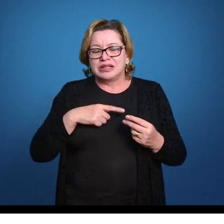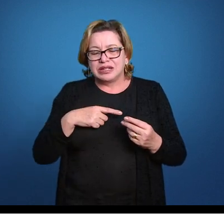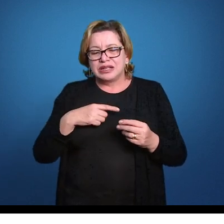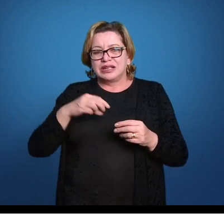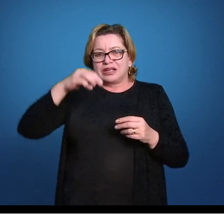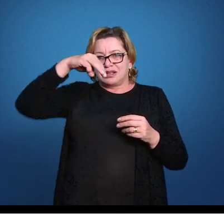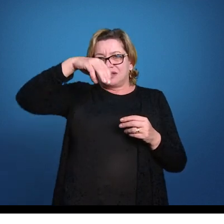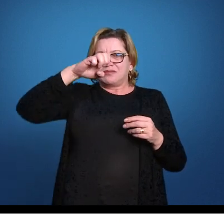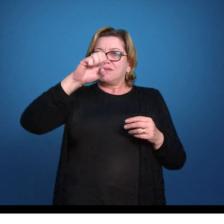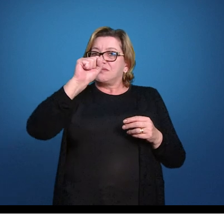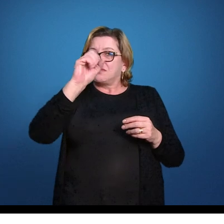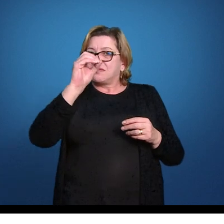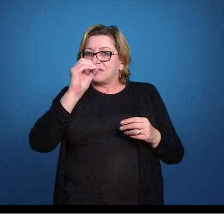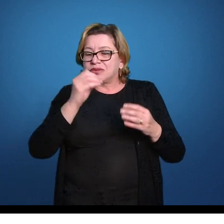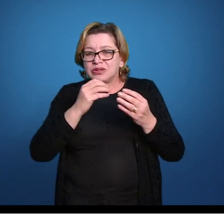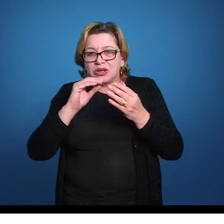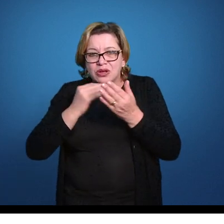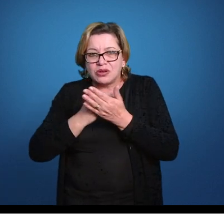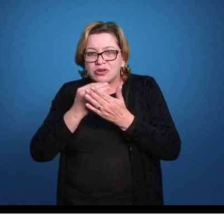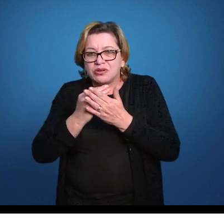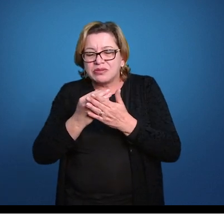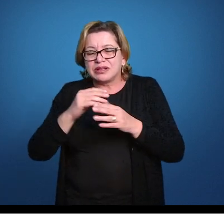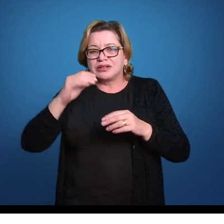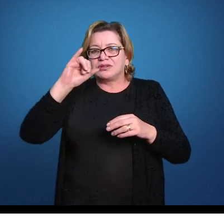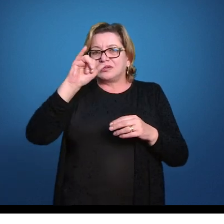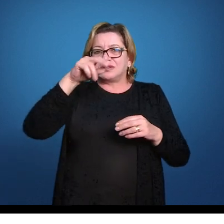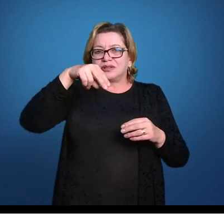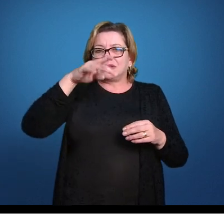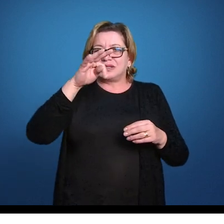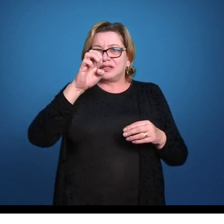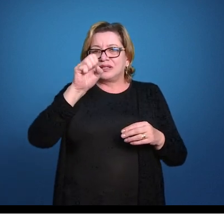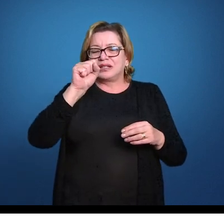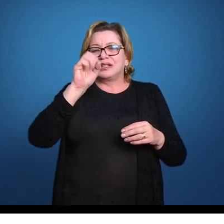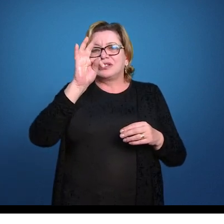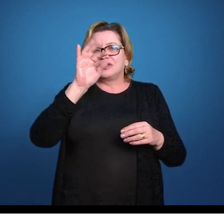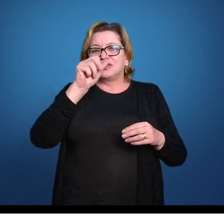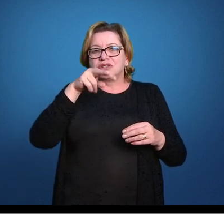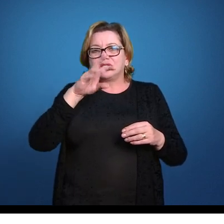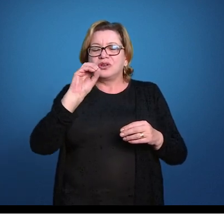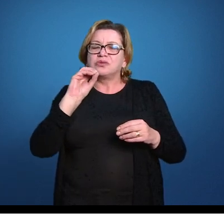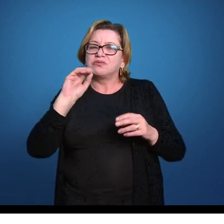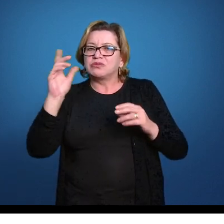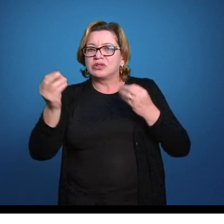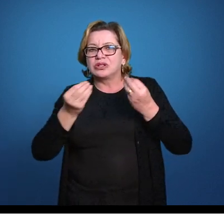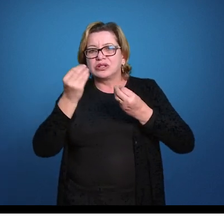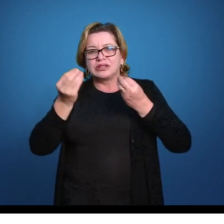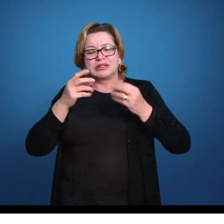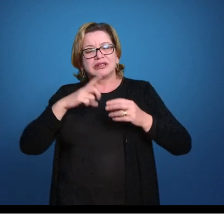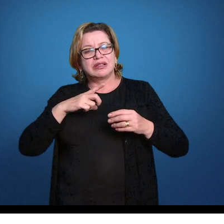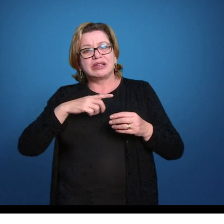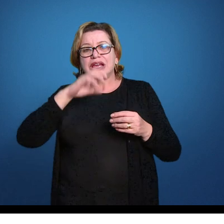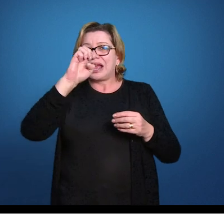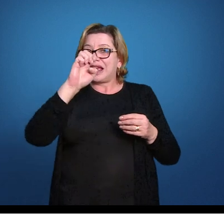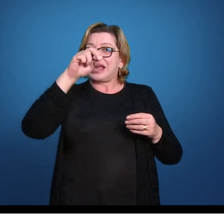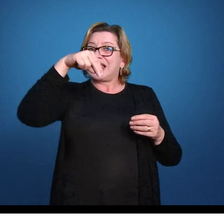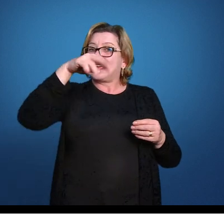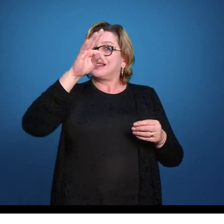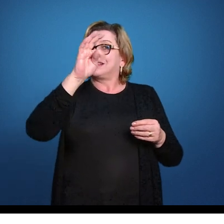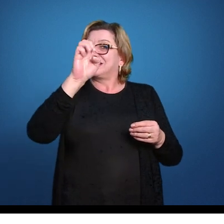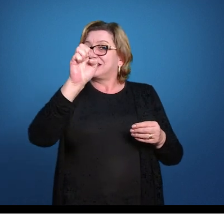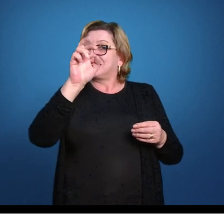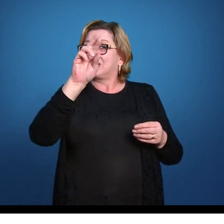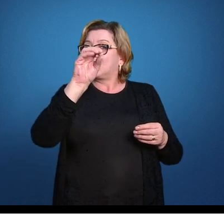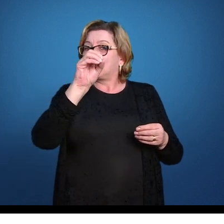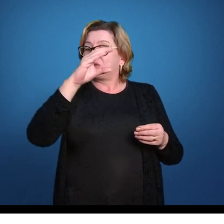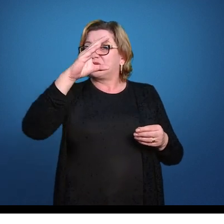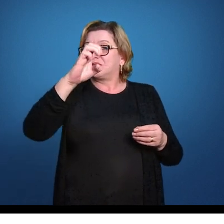formada a partir do intestino, então ela é uma enteromesoderme e nós temos um enteroceloma, ou um celoma